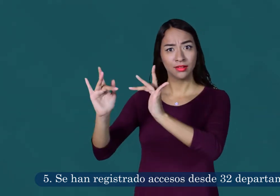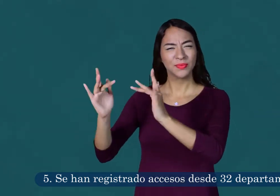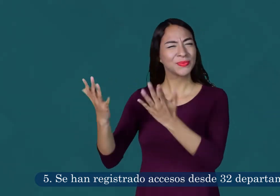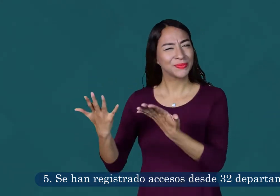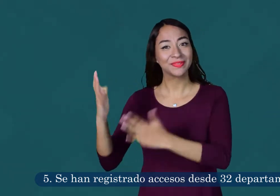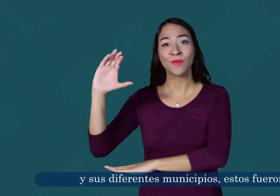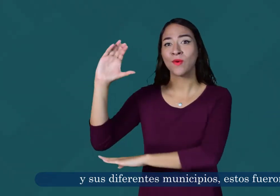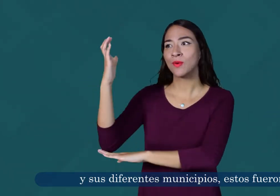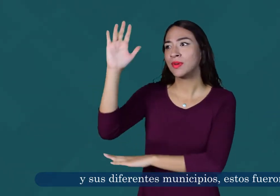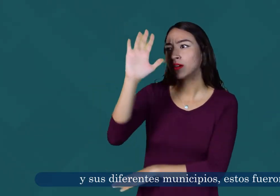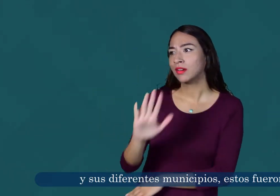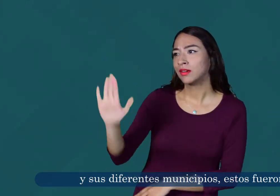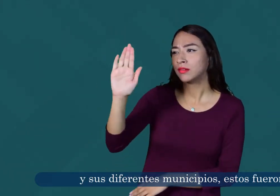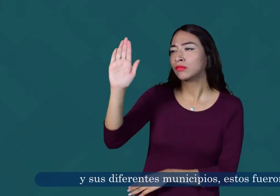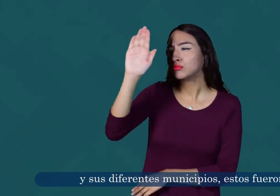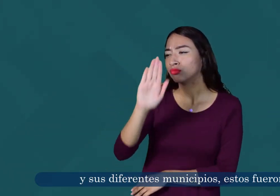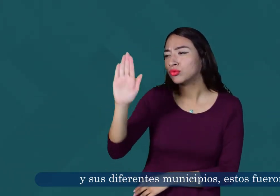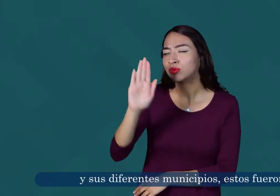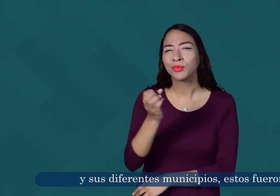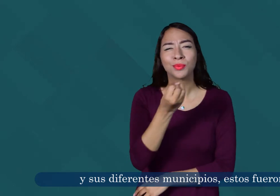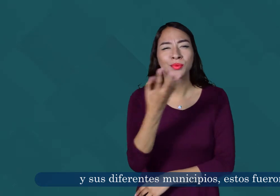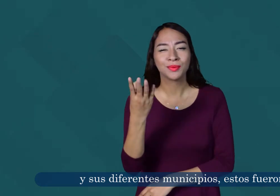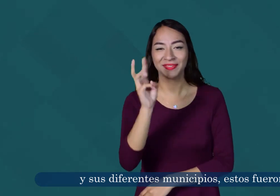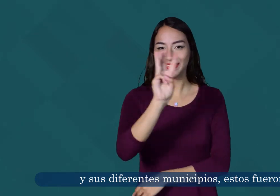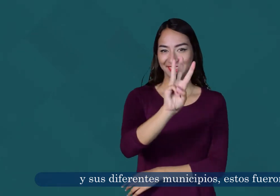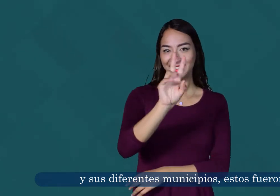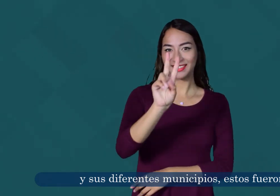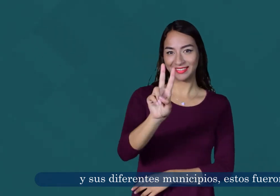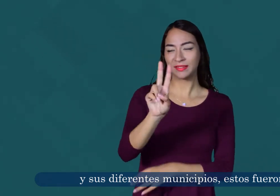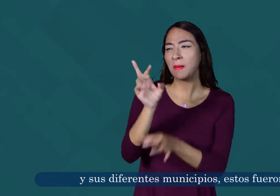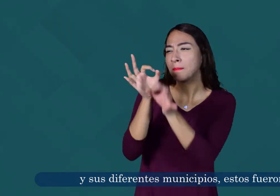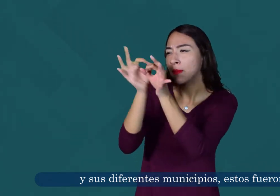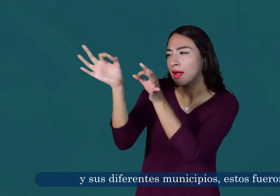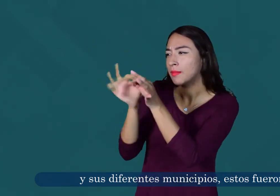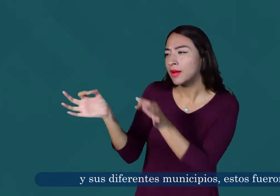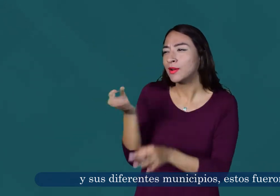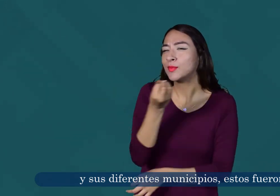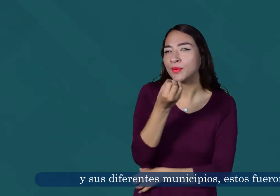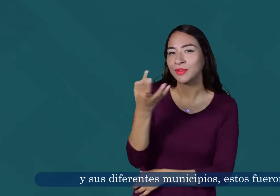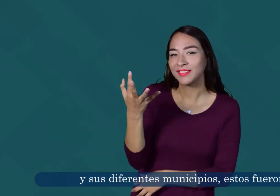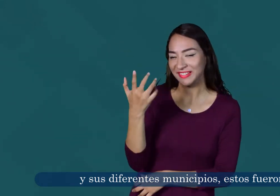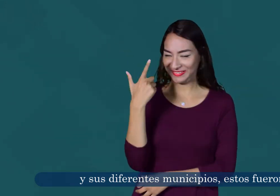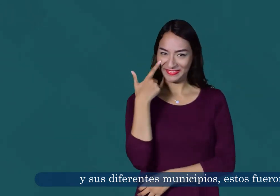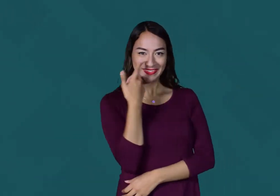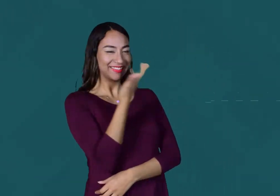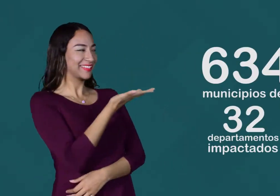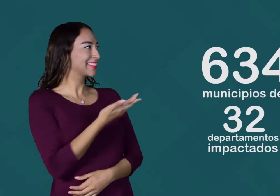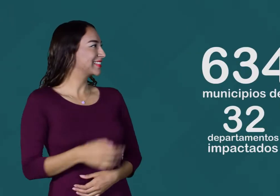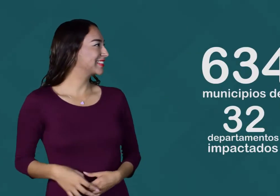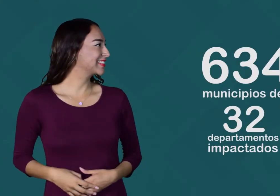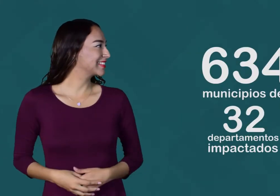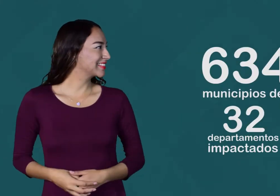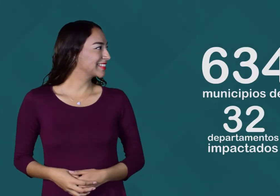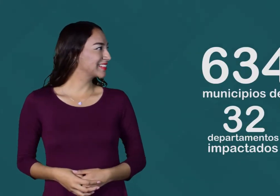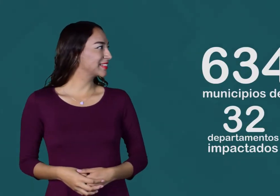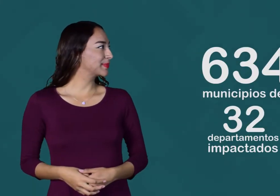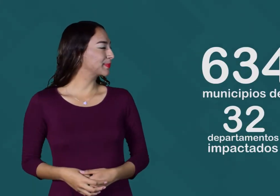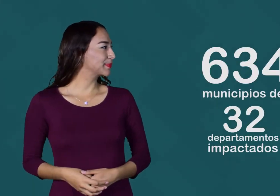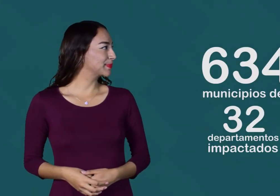y sus diferentes municipios. Estos fueron 634 municipios de 32 departamentos